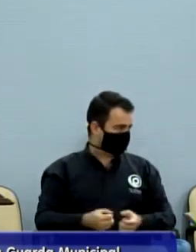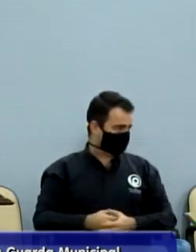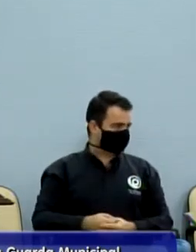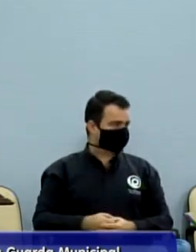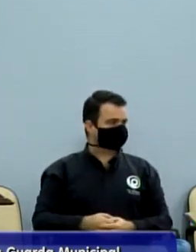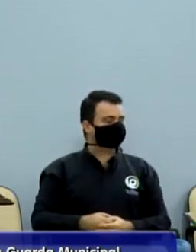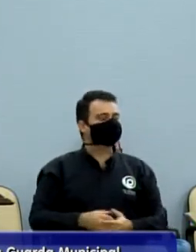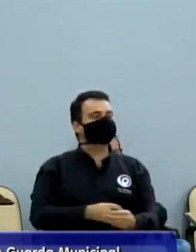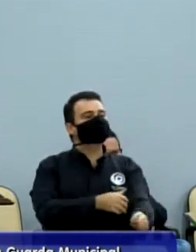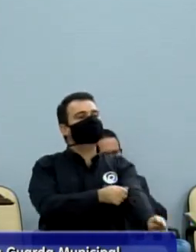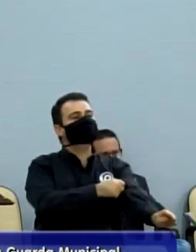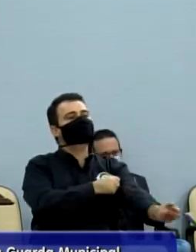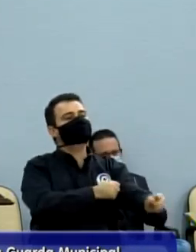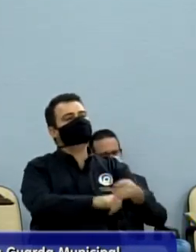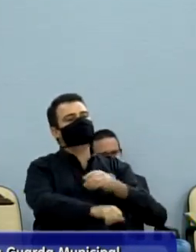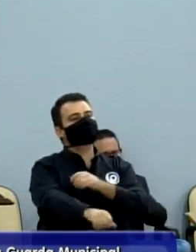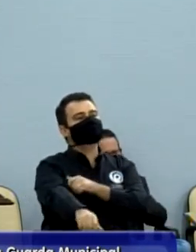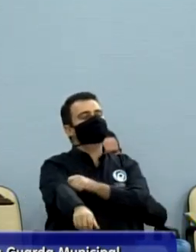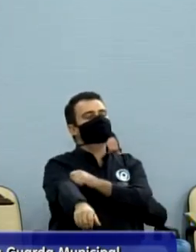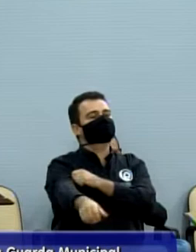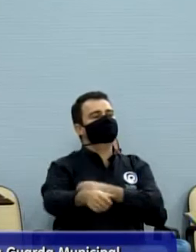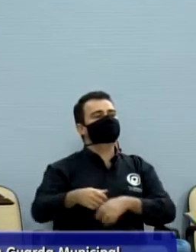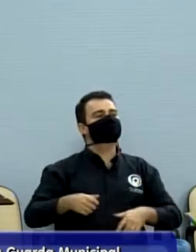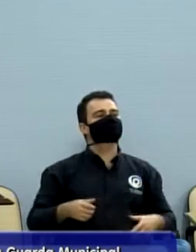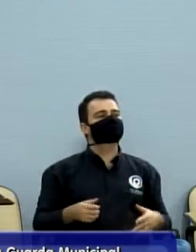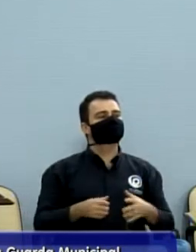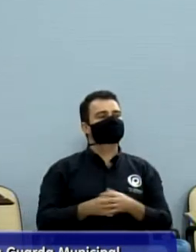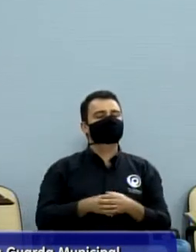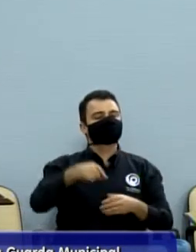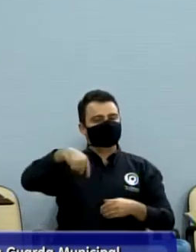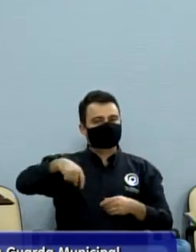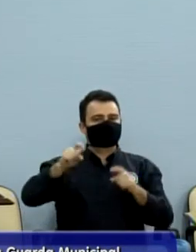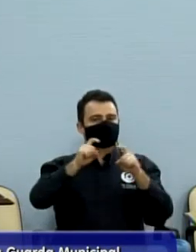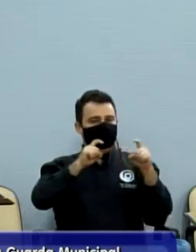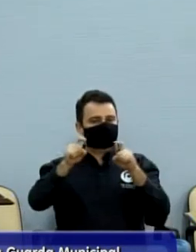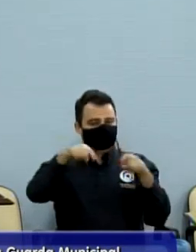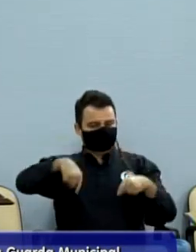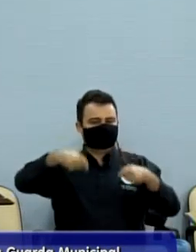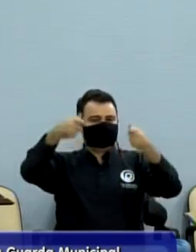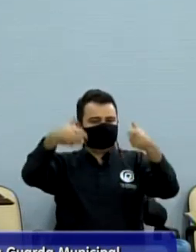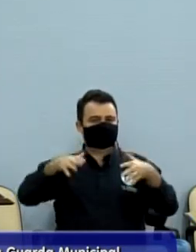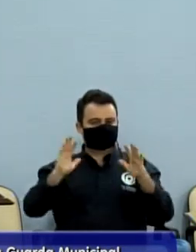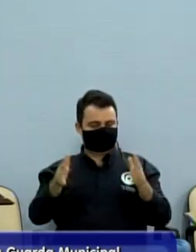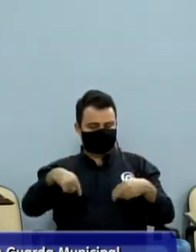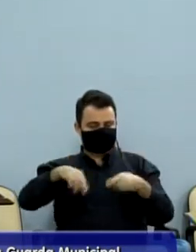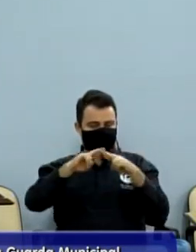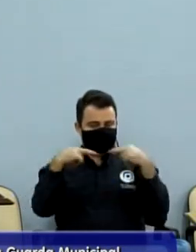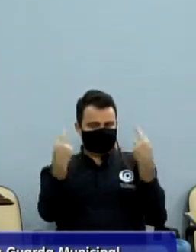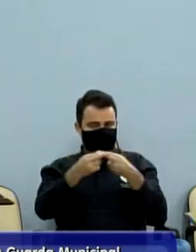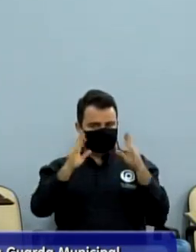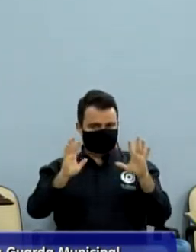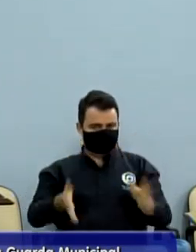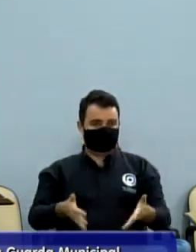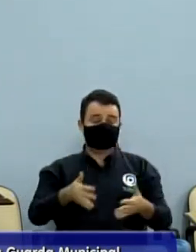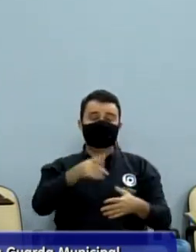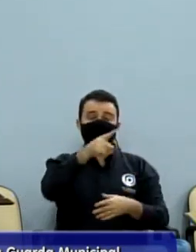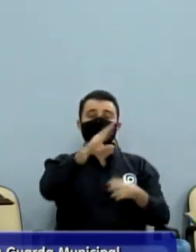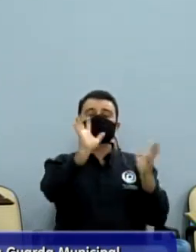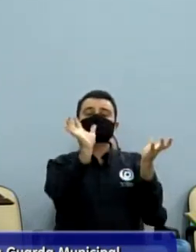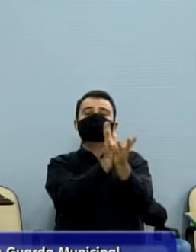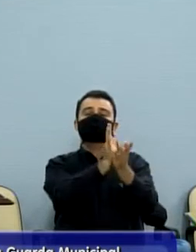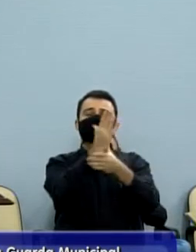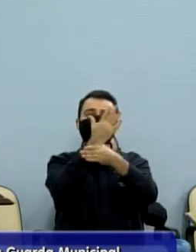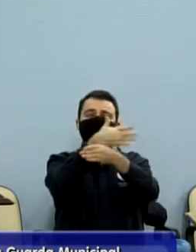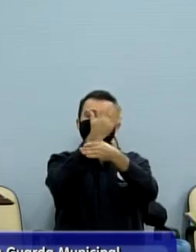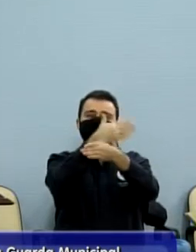apresentamos, senhor presidente, já foi lido nessa sessão, uma reivindicação antiga dos taxistas. Em